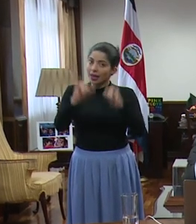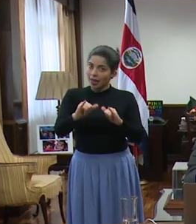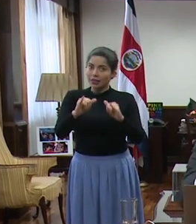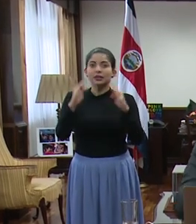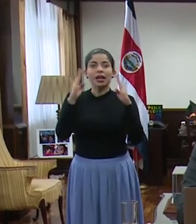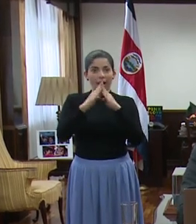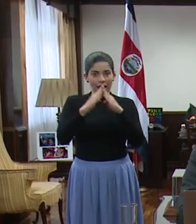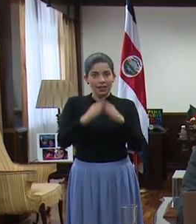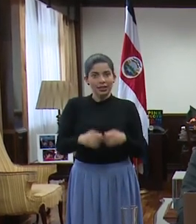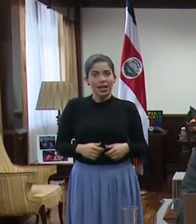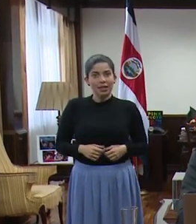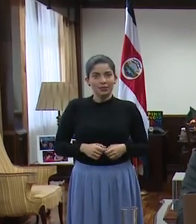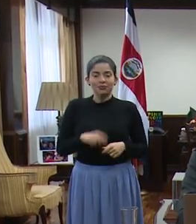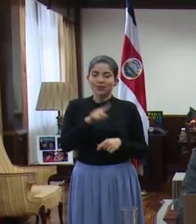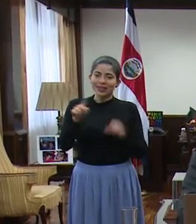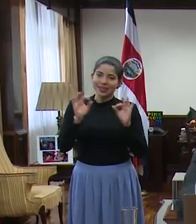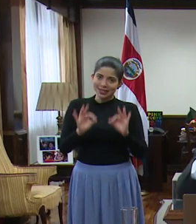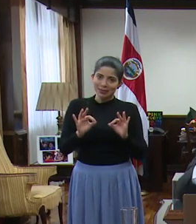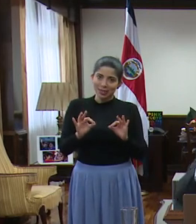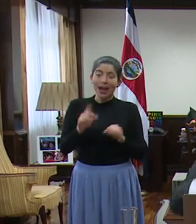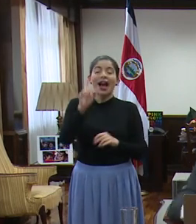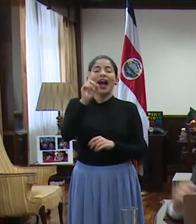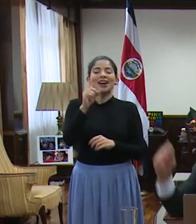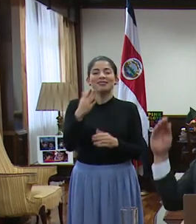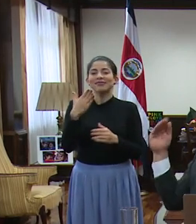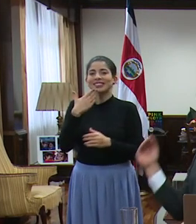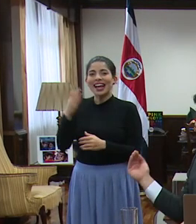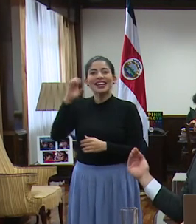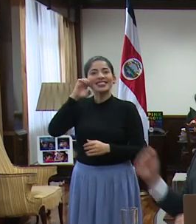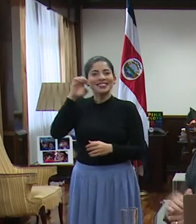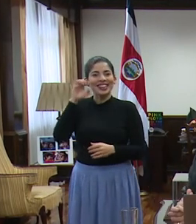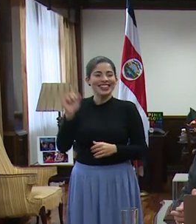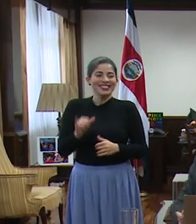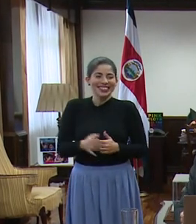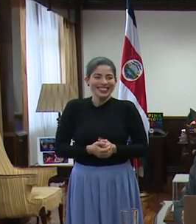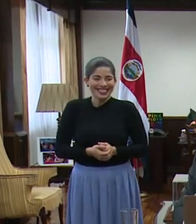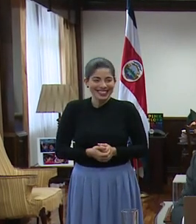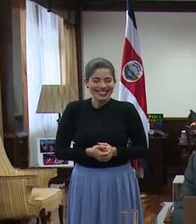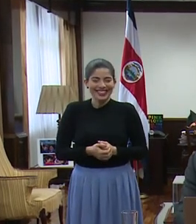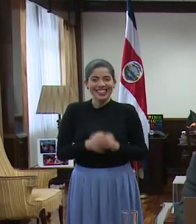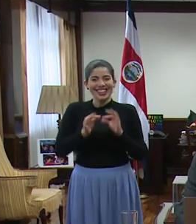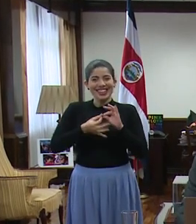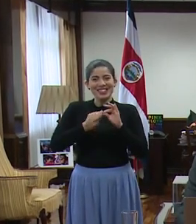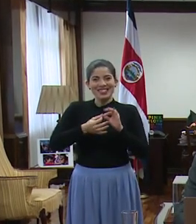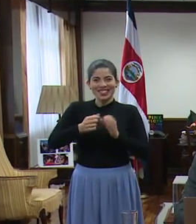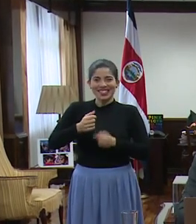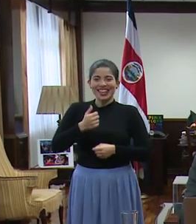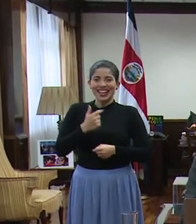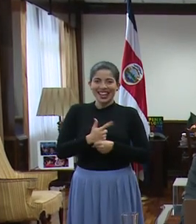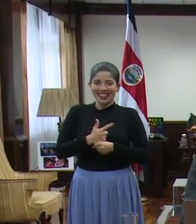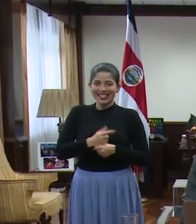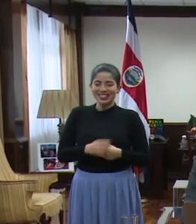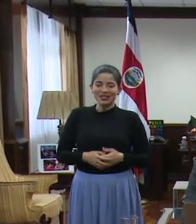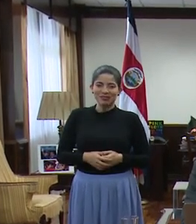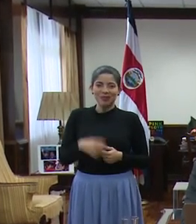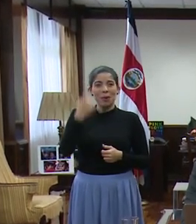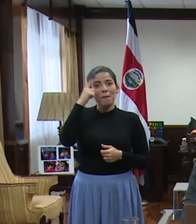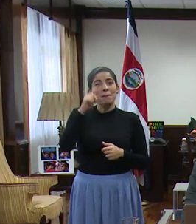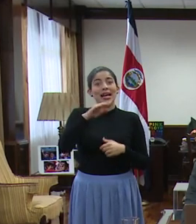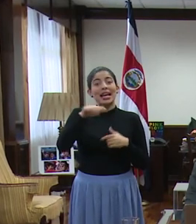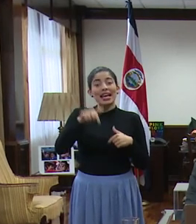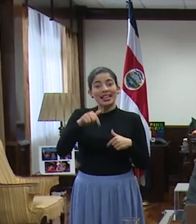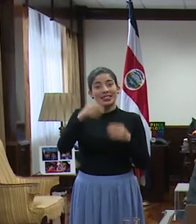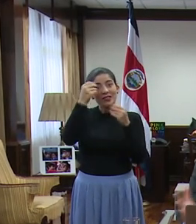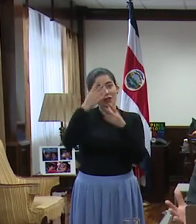en casa y que estén muy bien. Y agradecerle a Estefanía también en la interpretación lesco para que